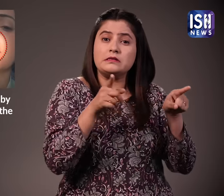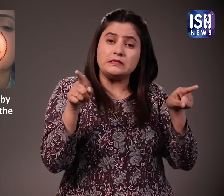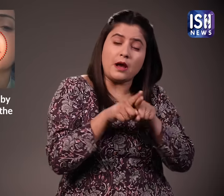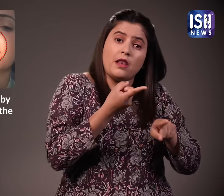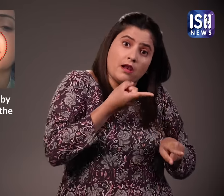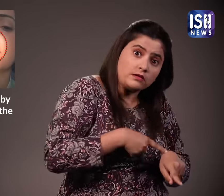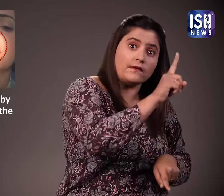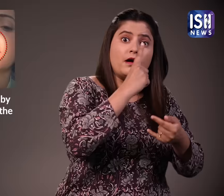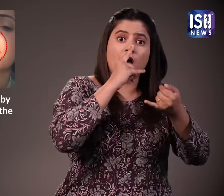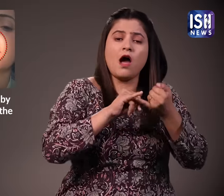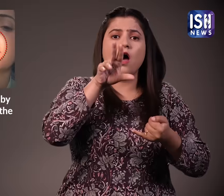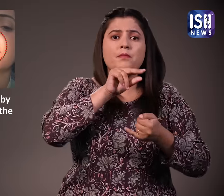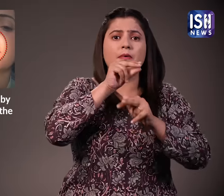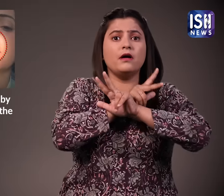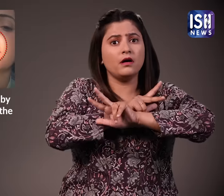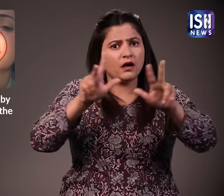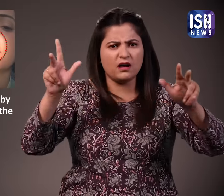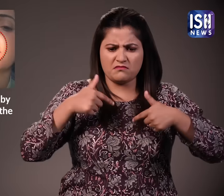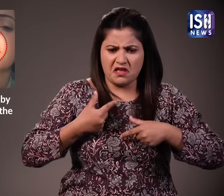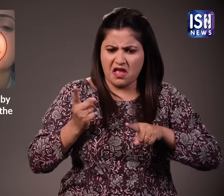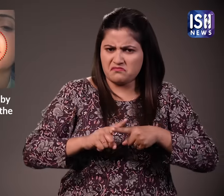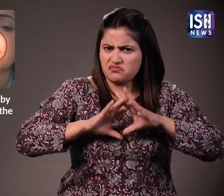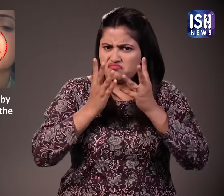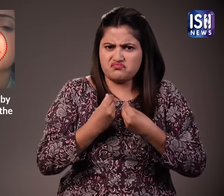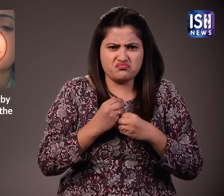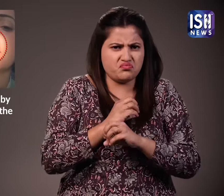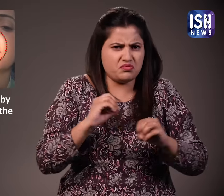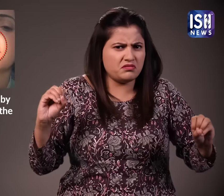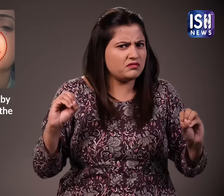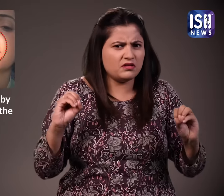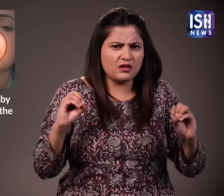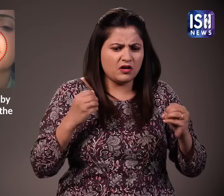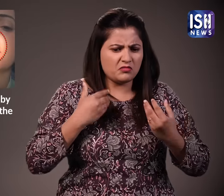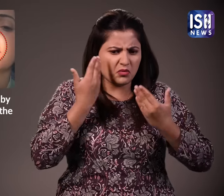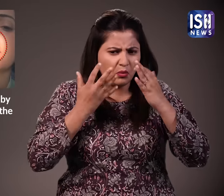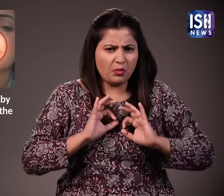सीमा ने भी एक बयान जारी कर स्पश्ट किया है कि वो पूरी तरह से सुरक्षित है और सचिन और उनके बीच कोई समस्या है